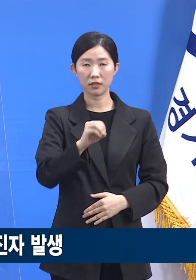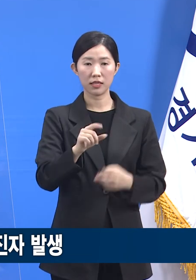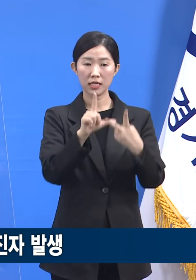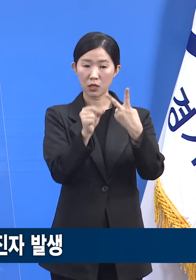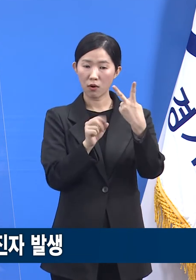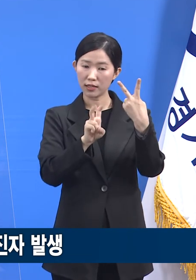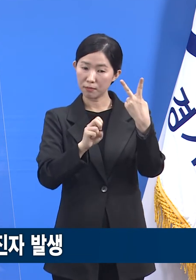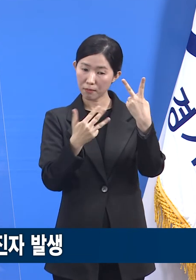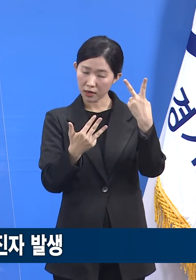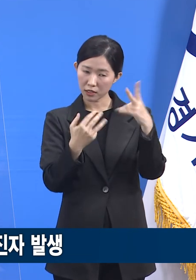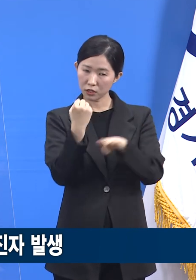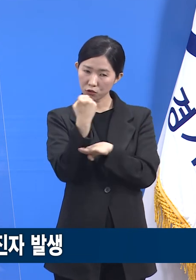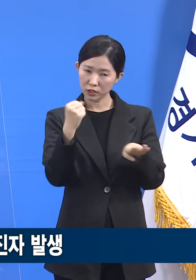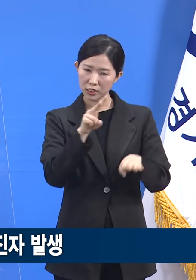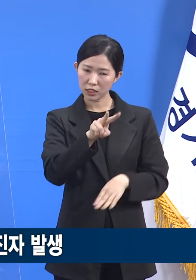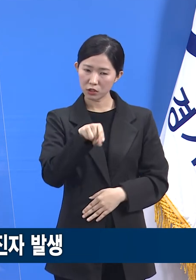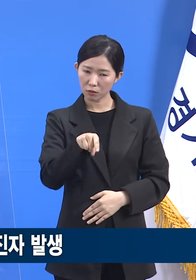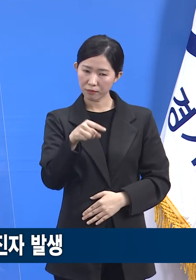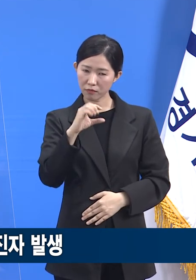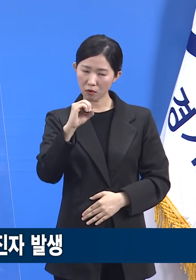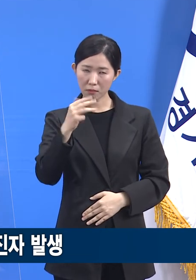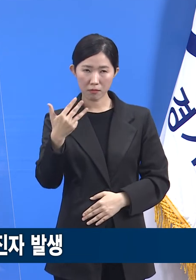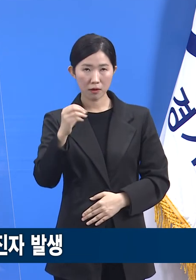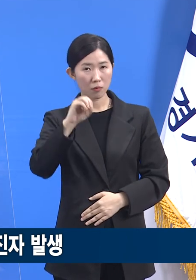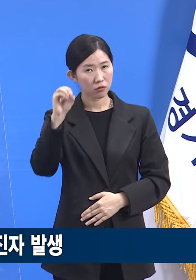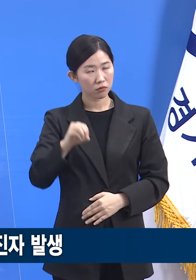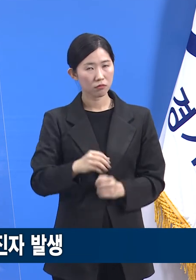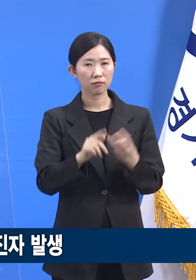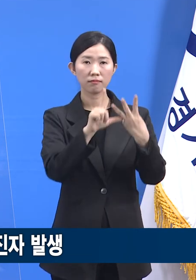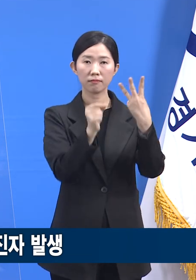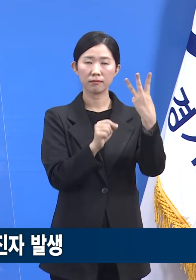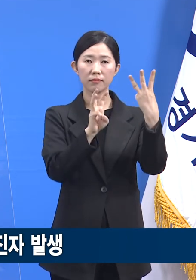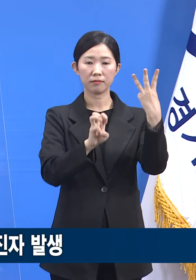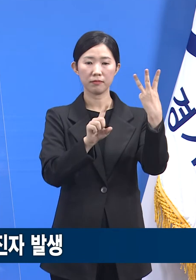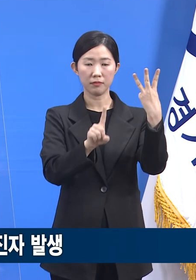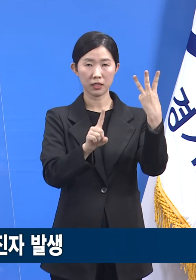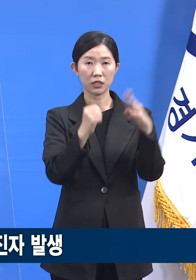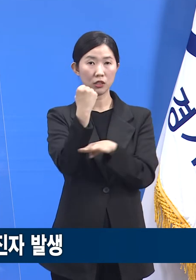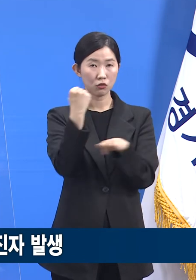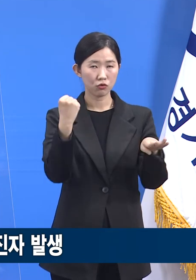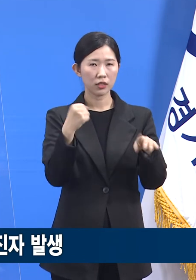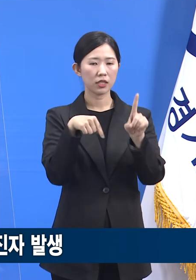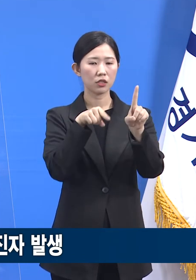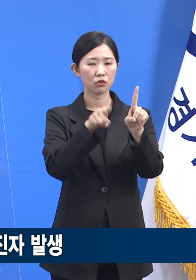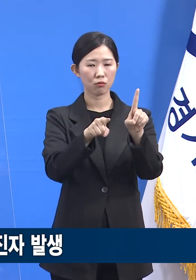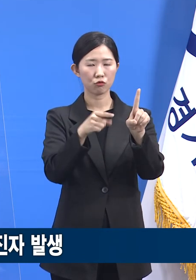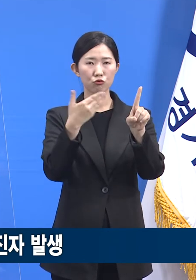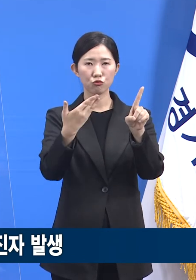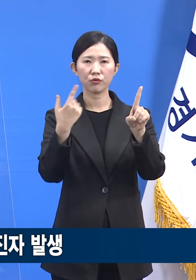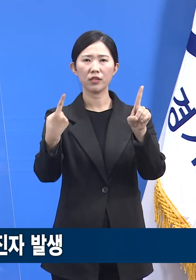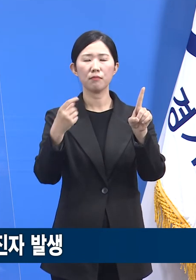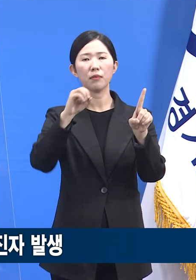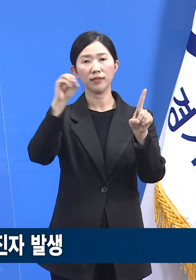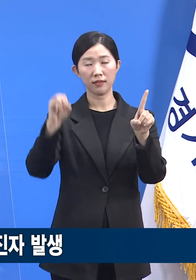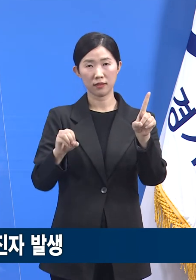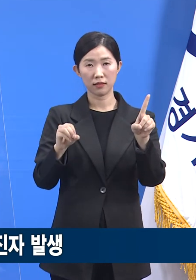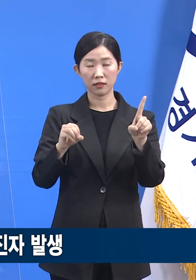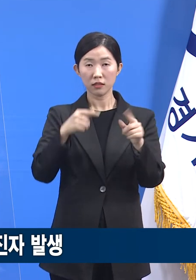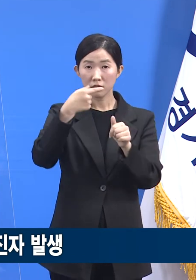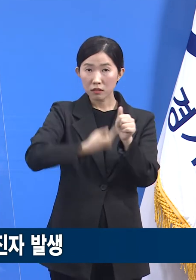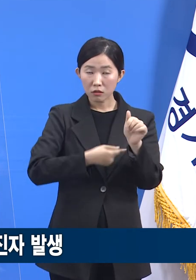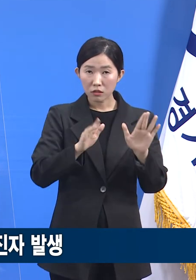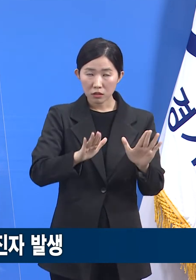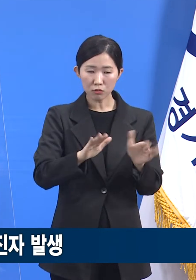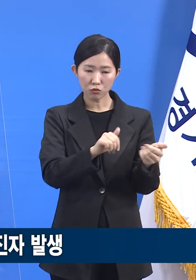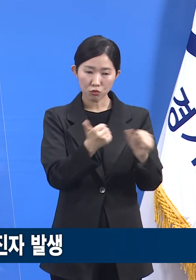28일 기준 2.08% 3월 31일 기준 1.91%로 점진적인